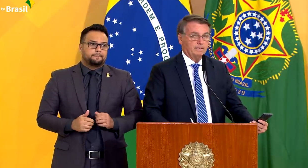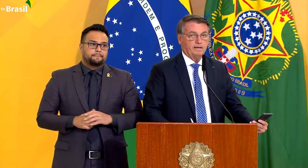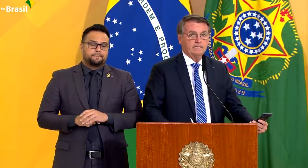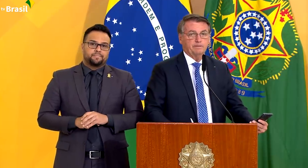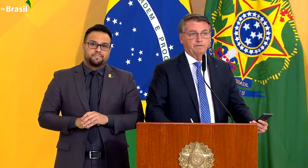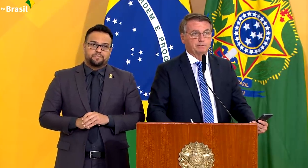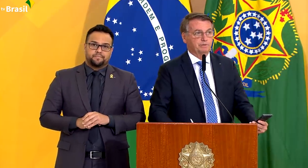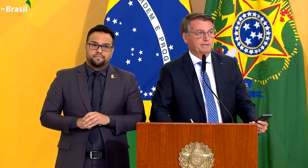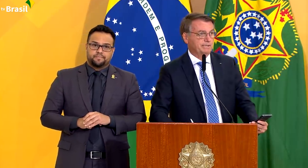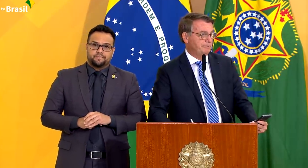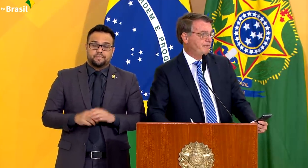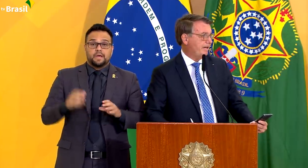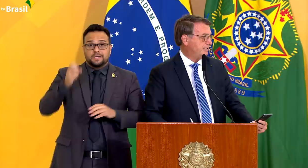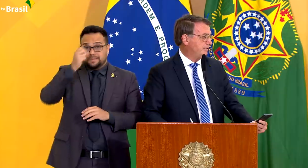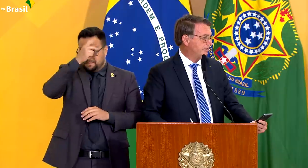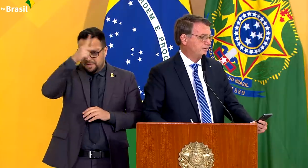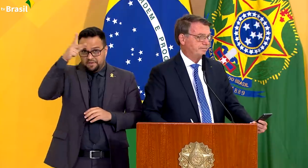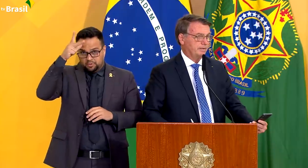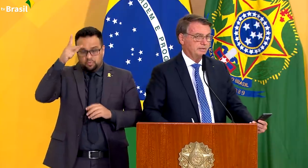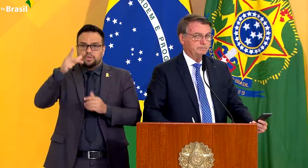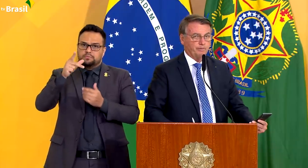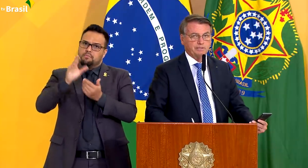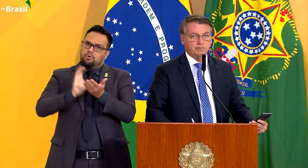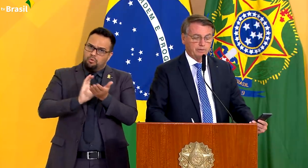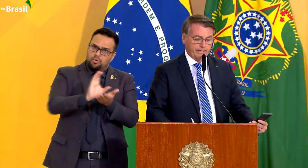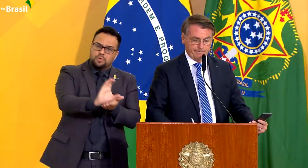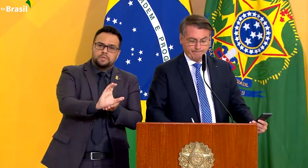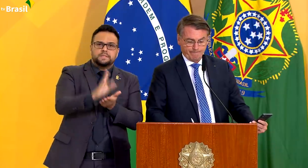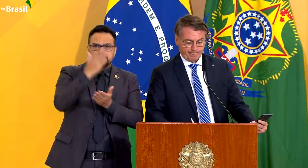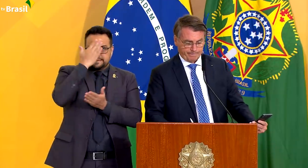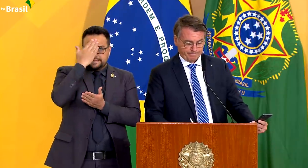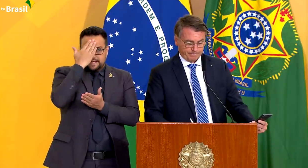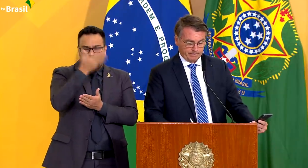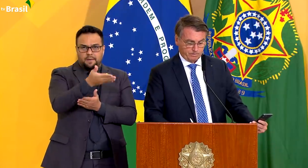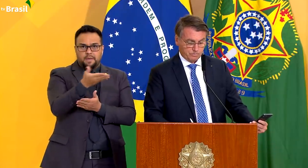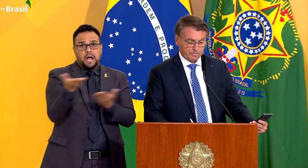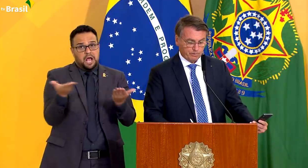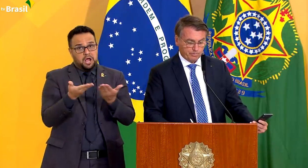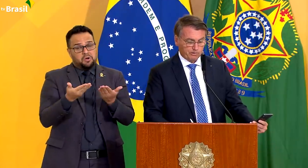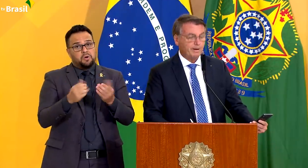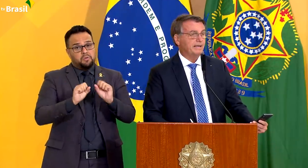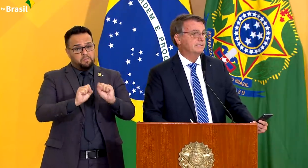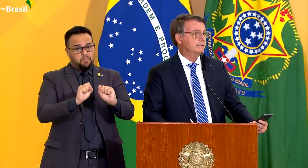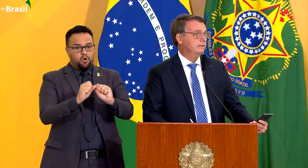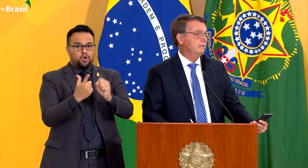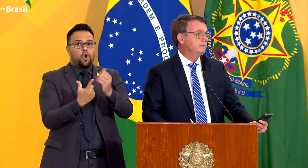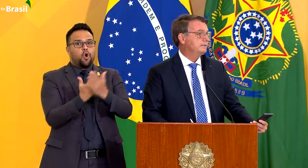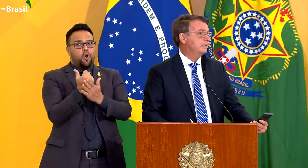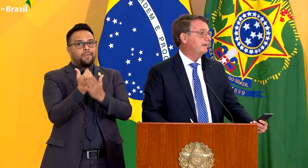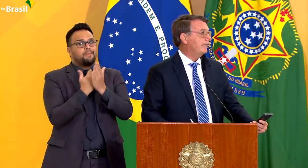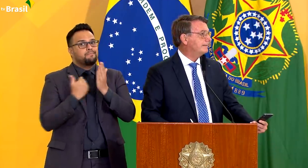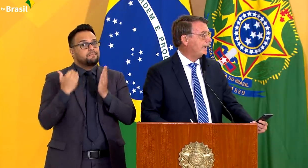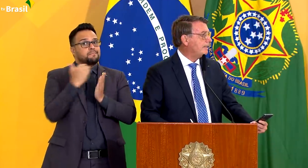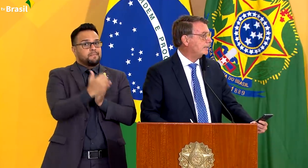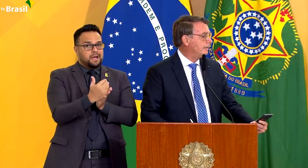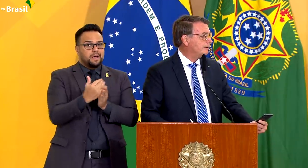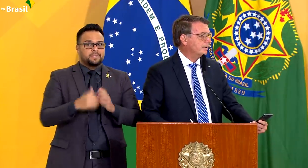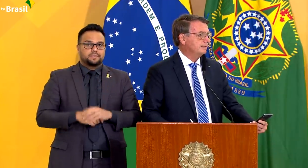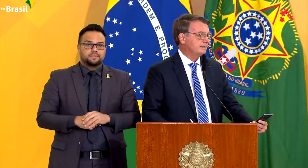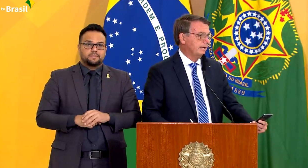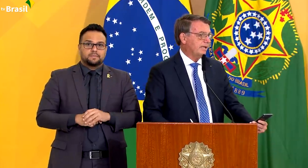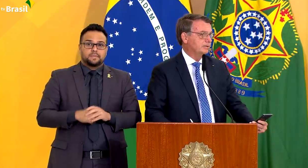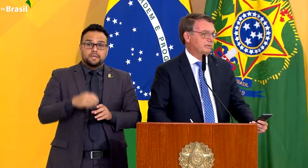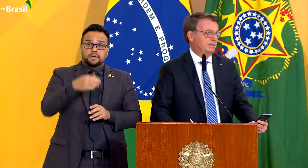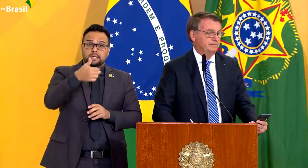As prefeituras investem nisso e pode agora comprar um pouco mais. Estava há 10